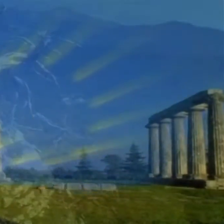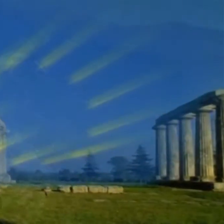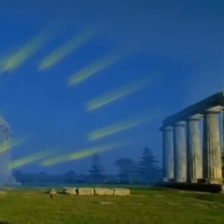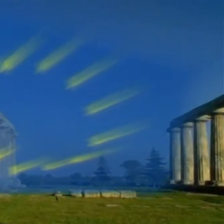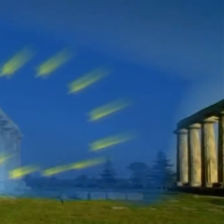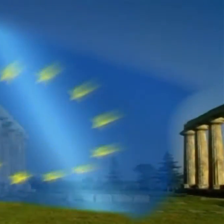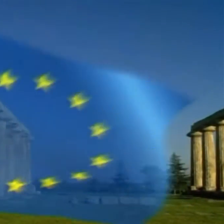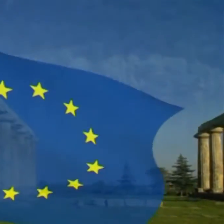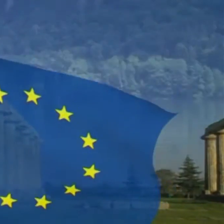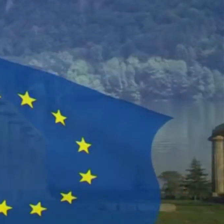Musica